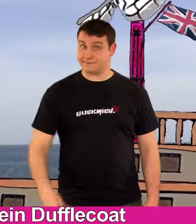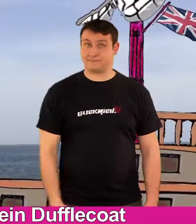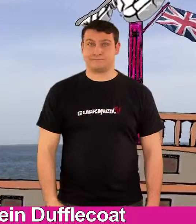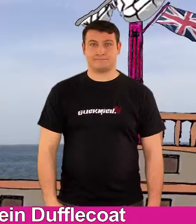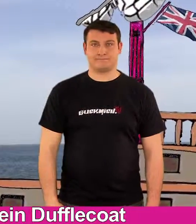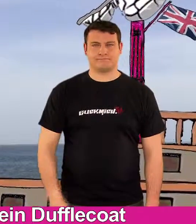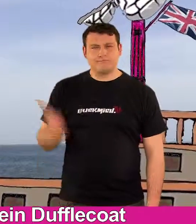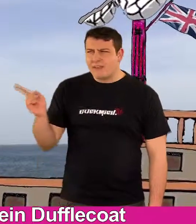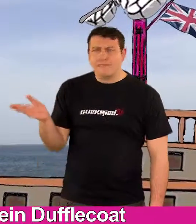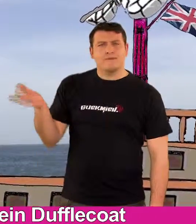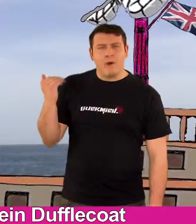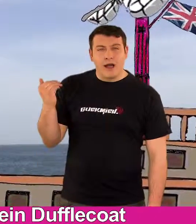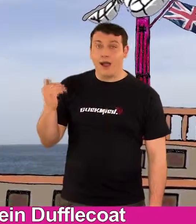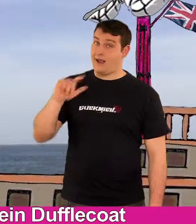Und er kommt aus England.